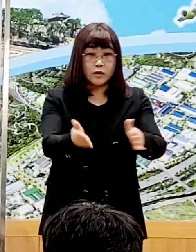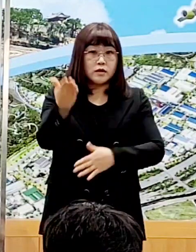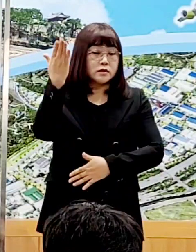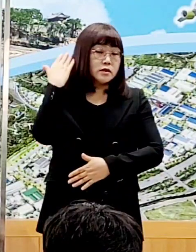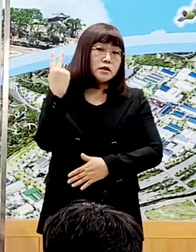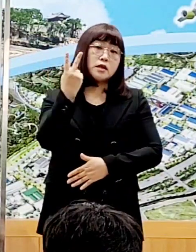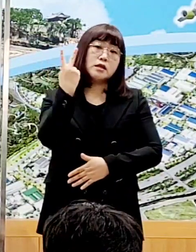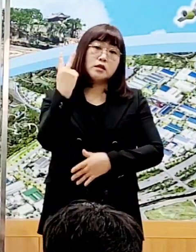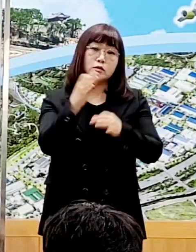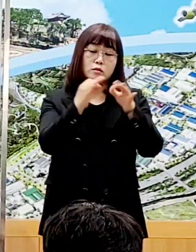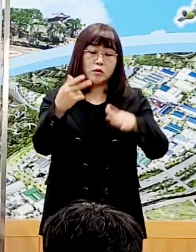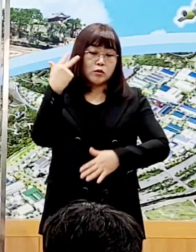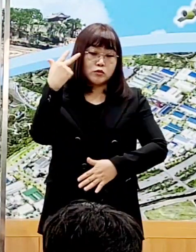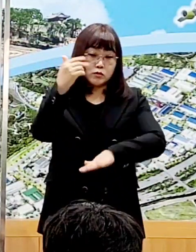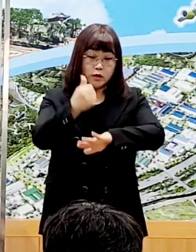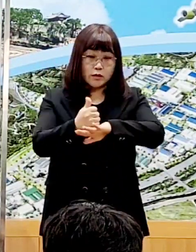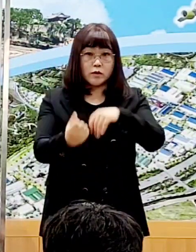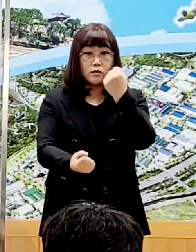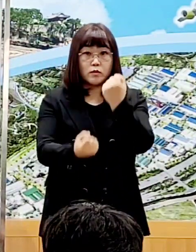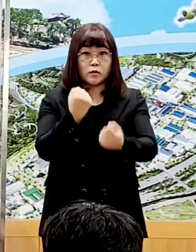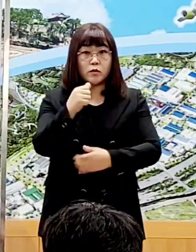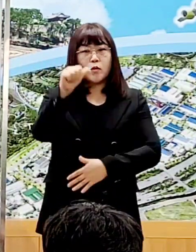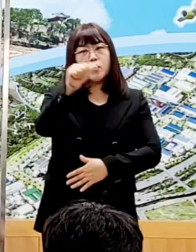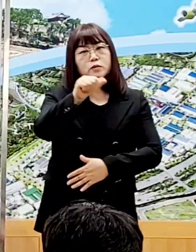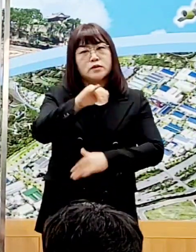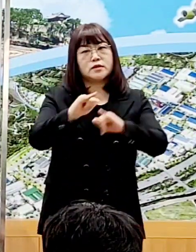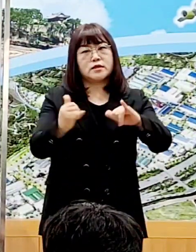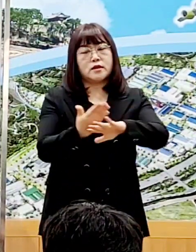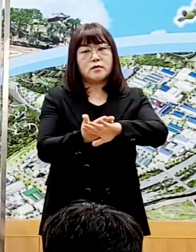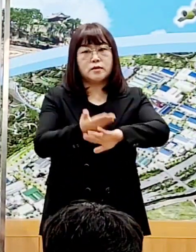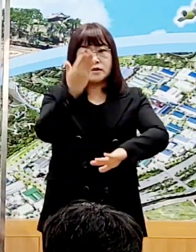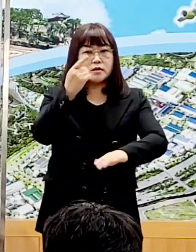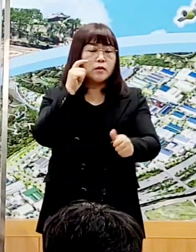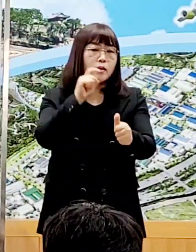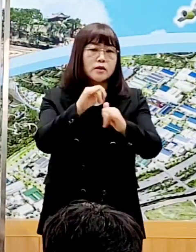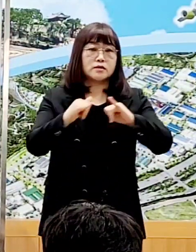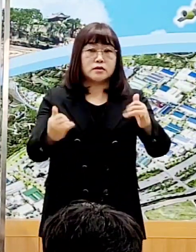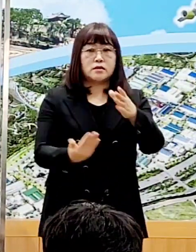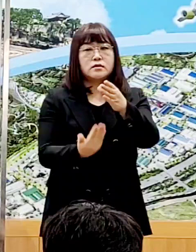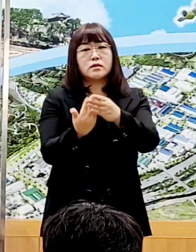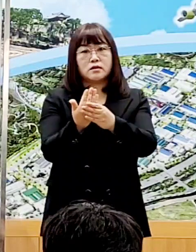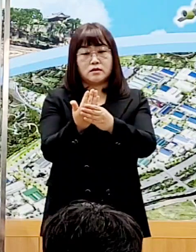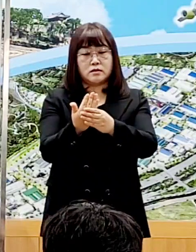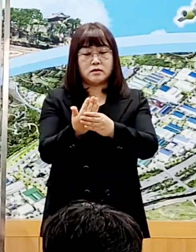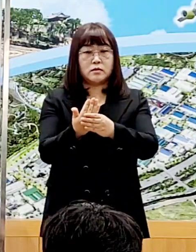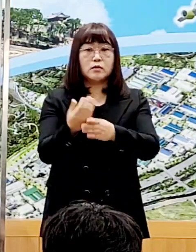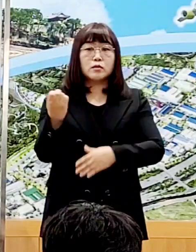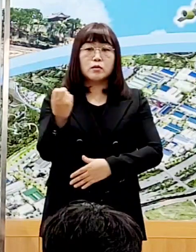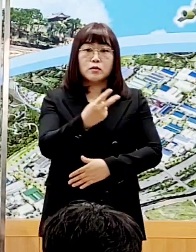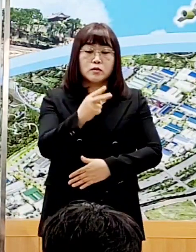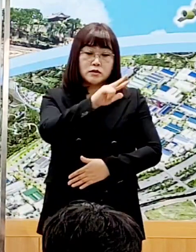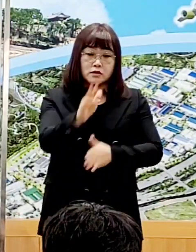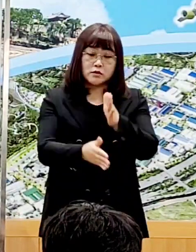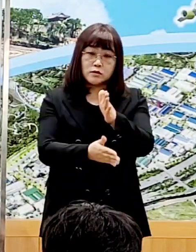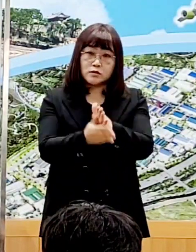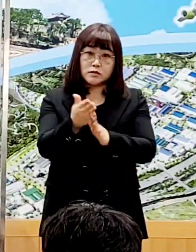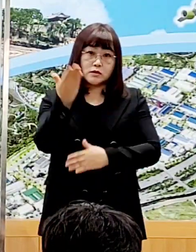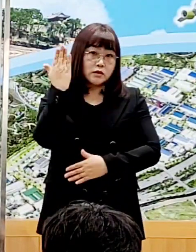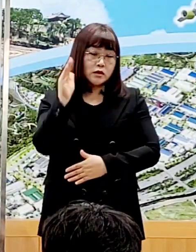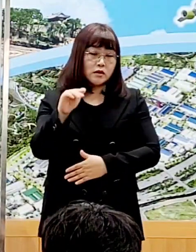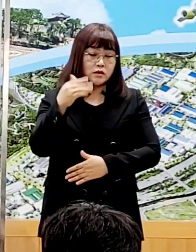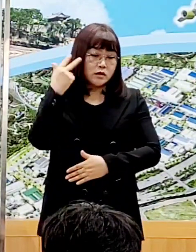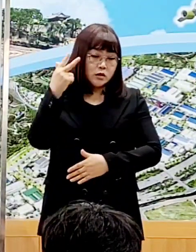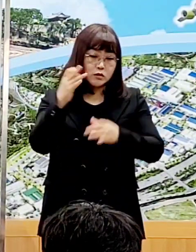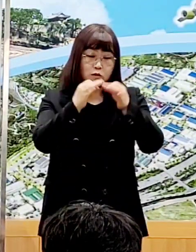이틀간 주말임에도 불구하고 5천 명대의 대규모 확진자가 발생하였으며 우리 시에서도 최근